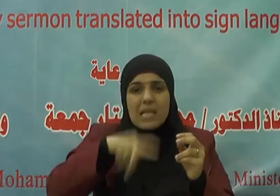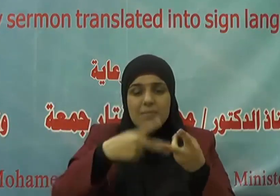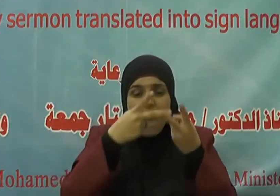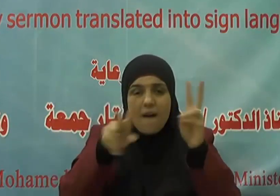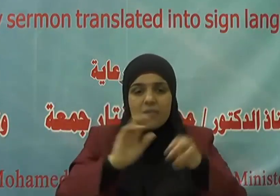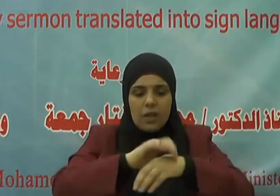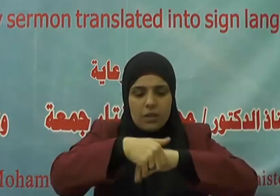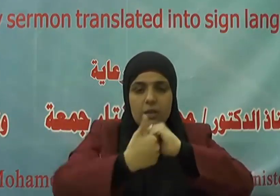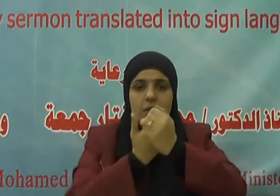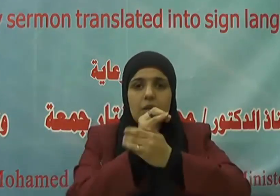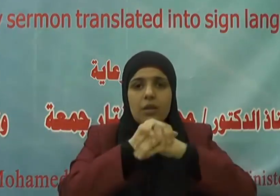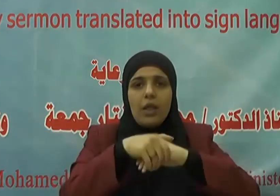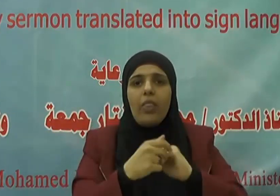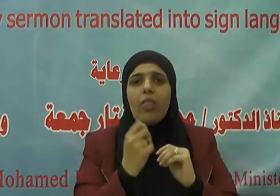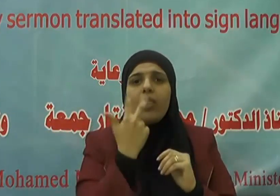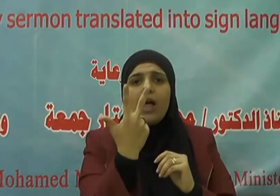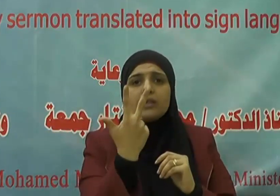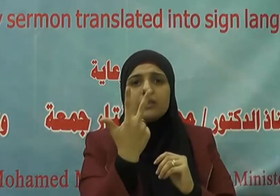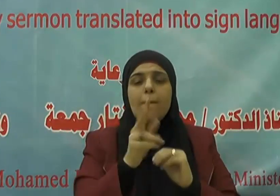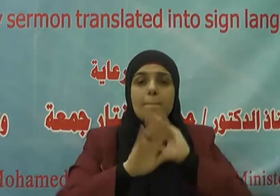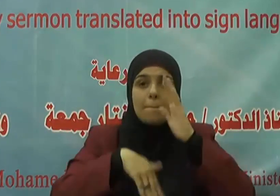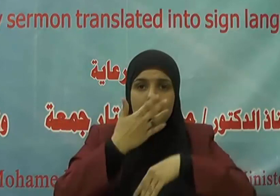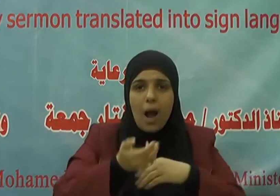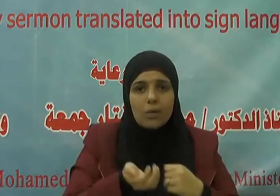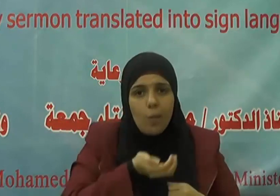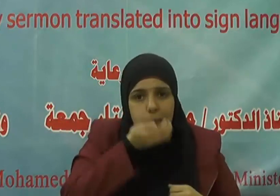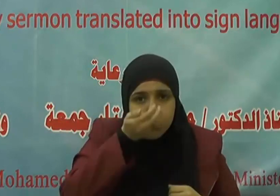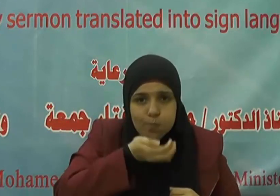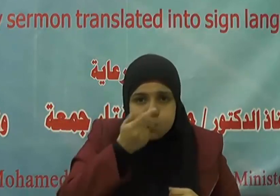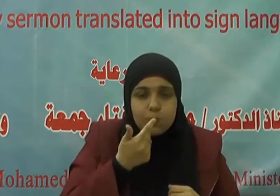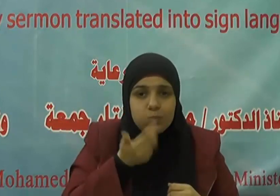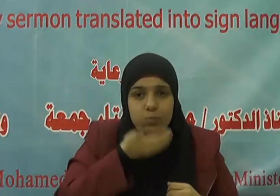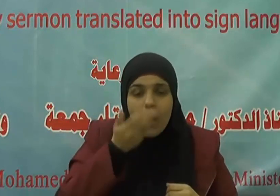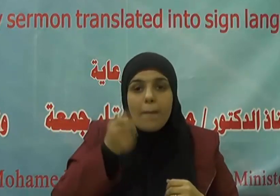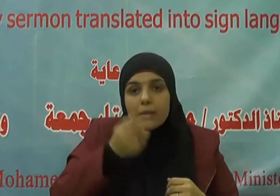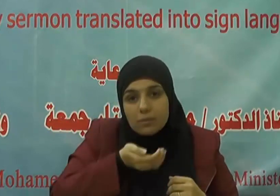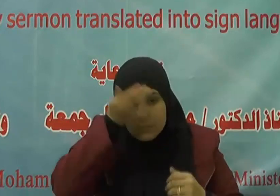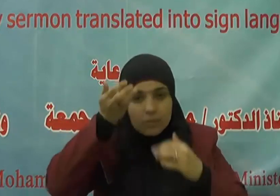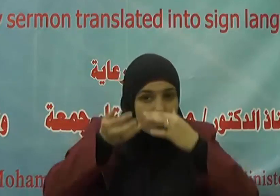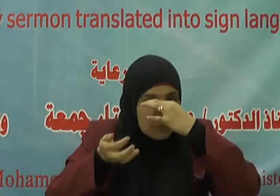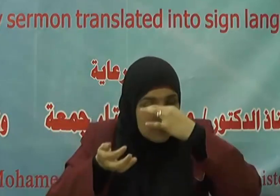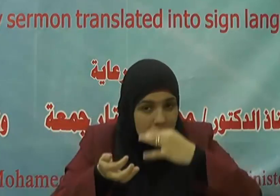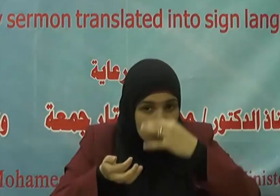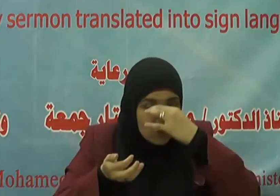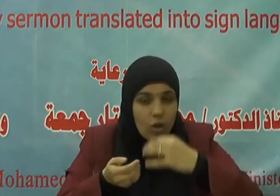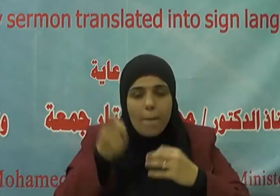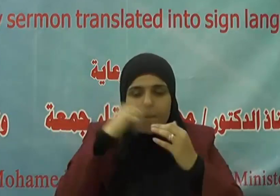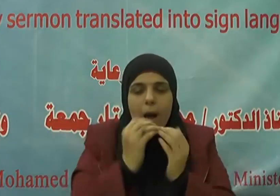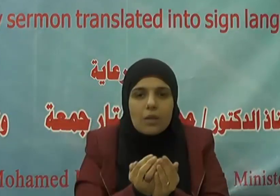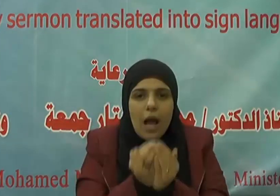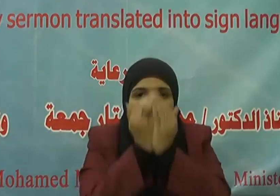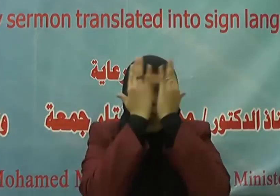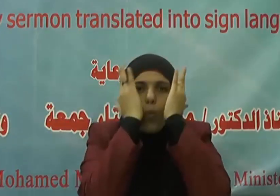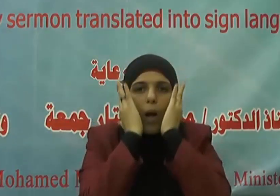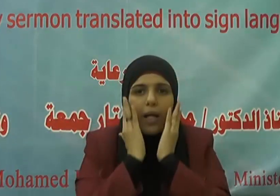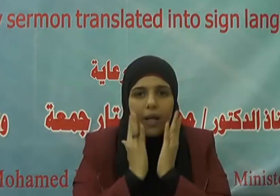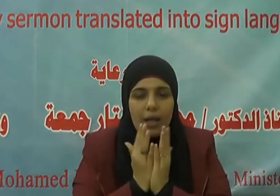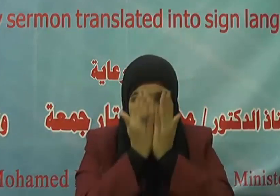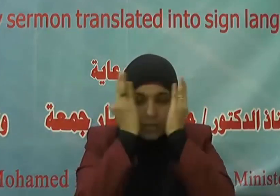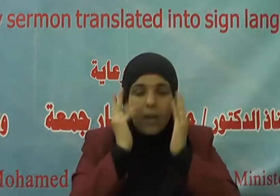يتبع ذلك المضمضة فالاستنشاق فغسل الوجه